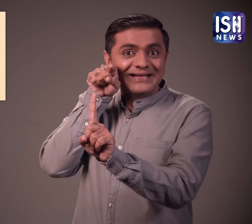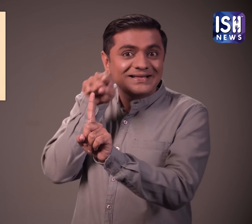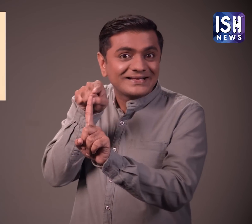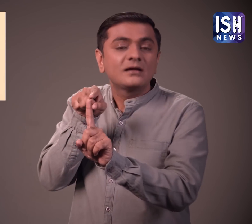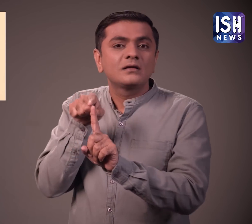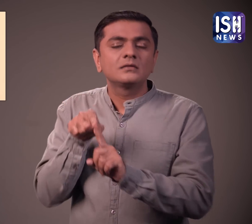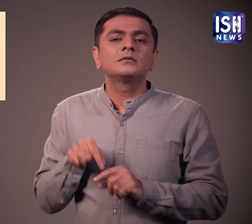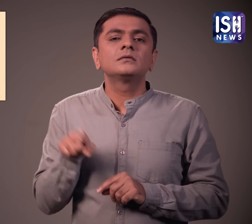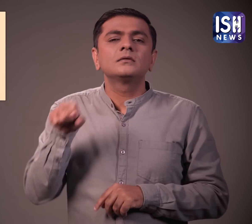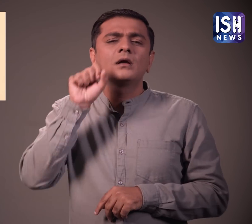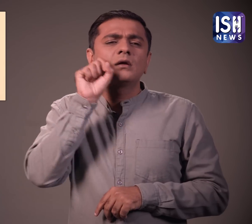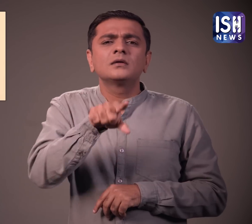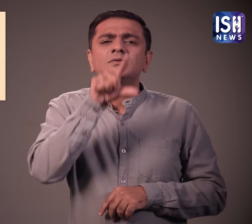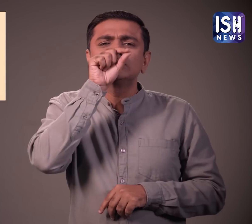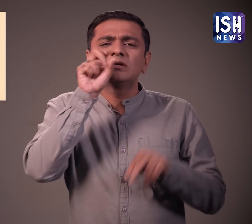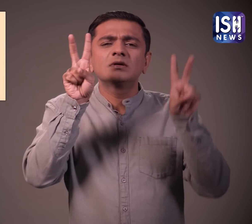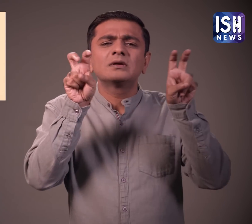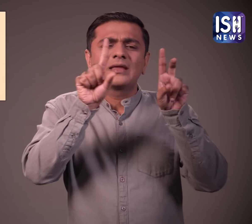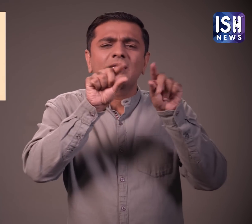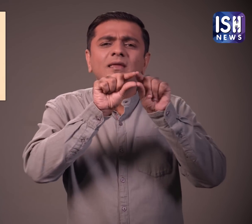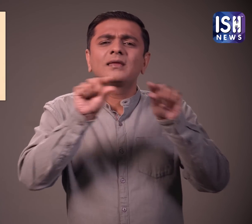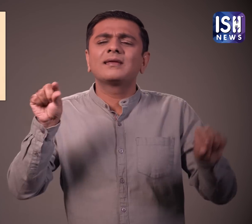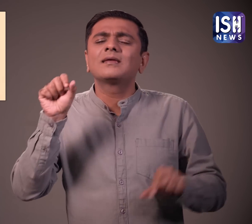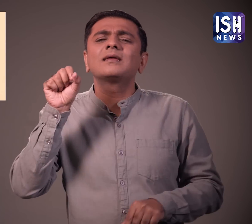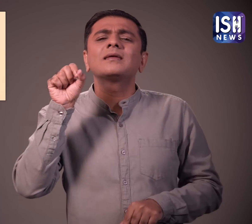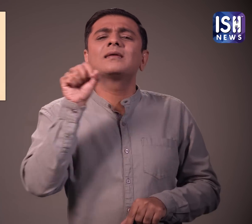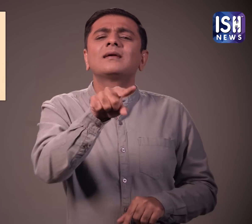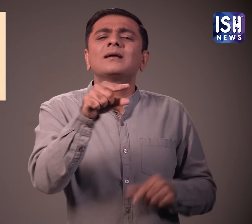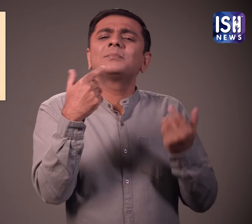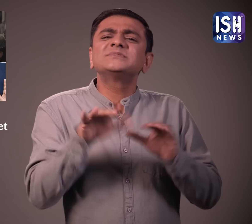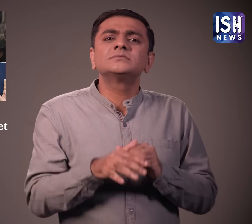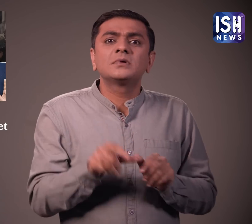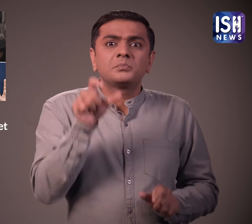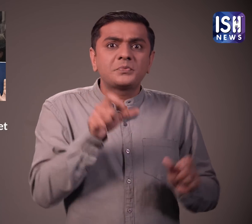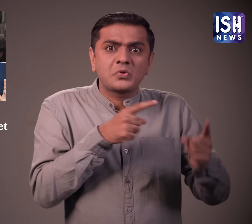अभिनेतिर रिच्चा चड़ा के एक ट्वीट को लोगों के साथ-साथ